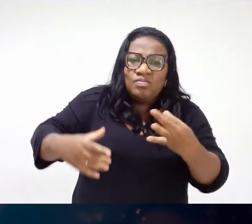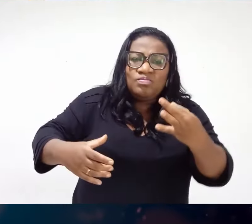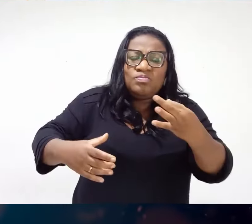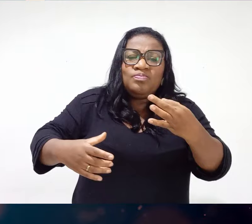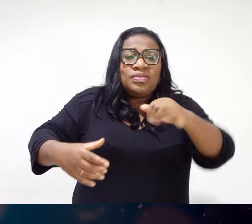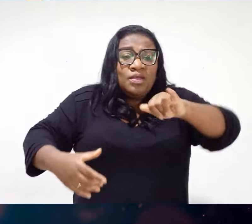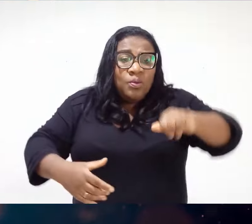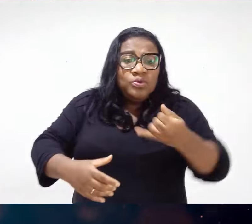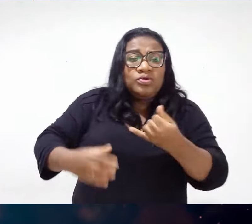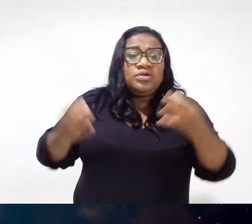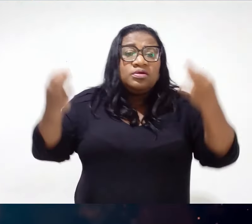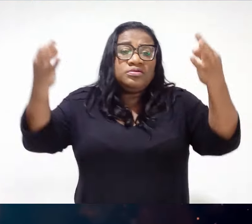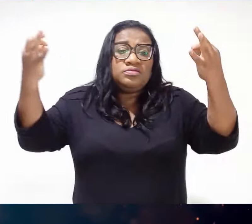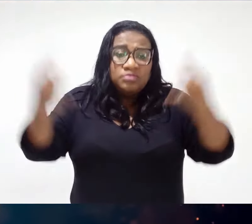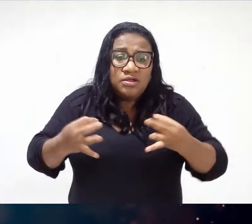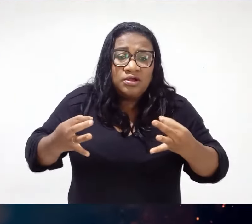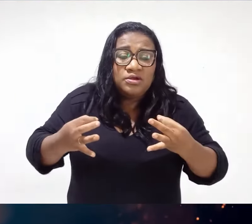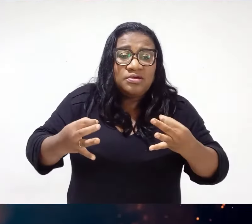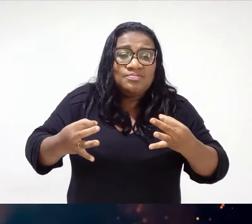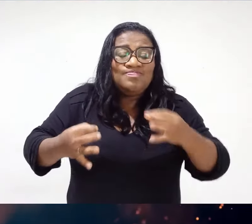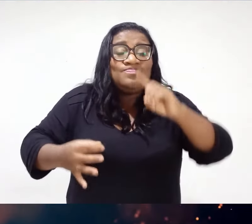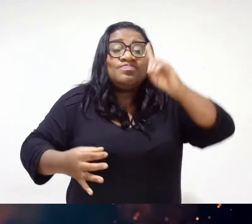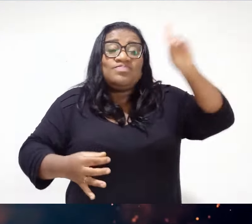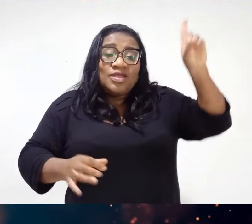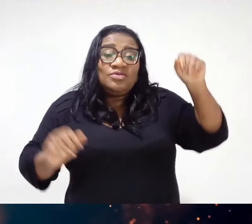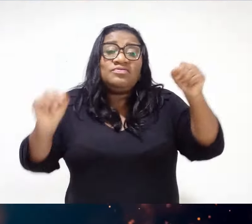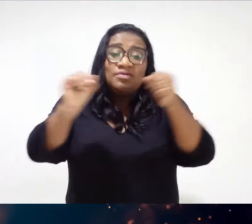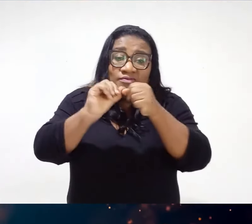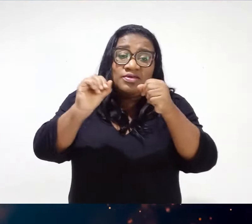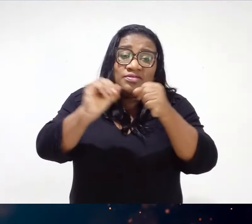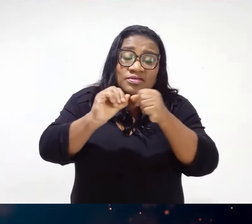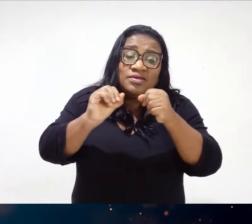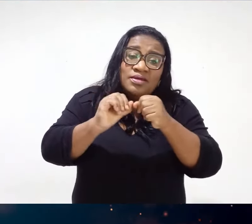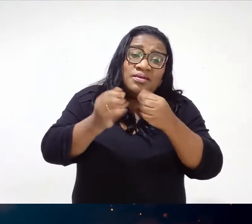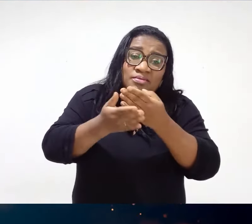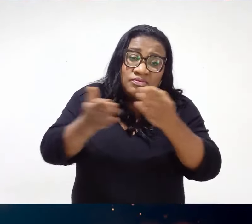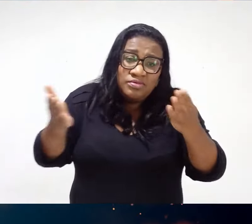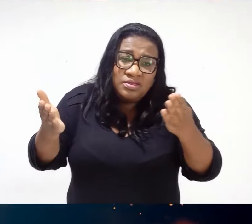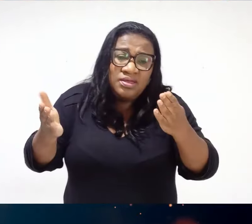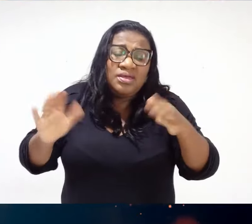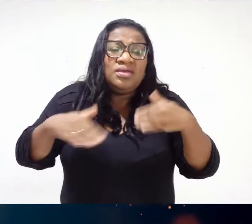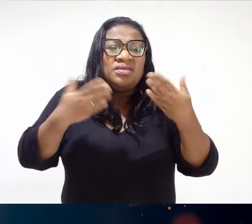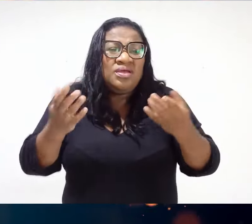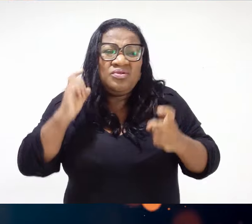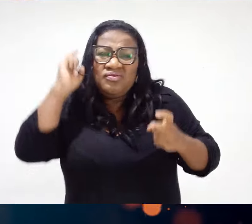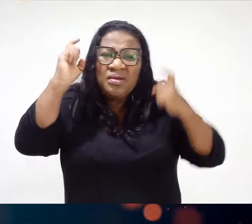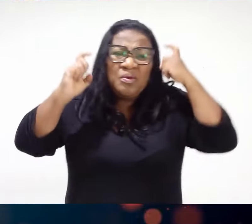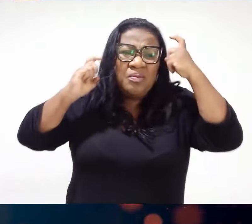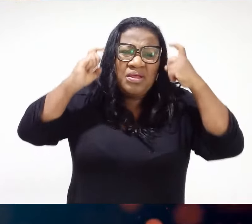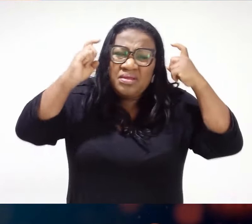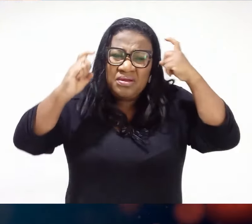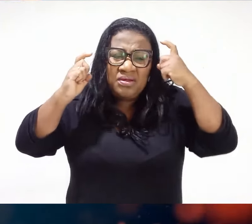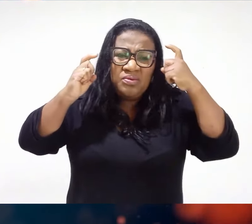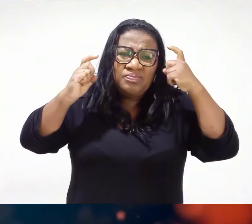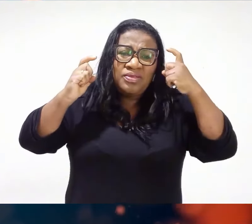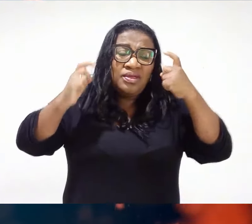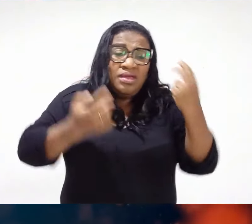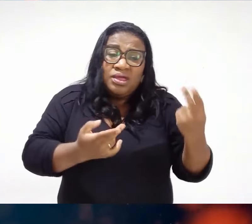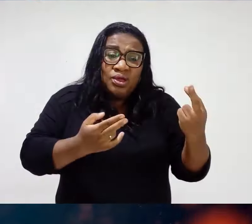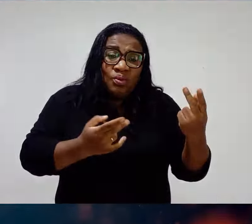oportunidade certa Deus vai fazer isso por você Não desespera teu coração Aconteceu com Gabriel Medina Vai